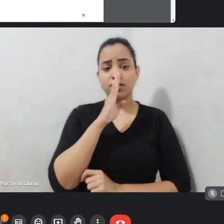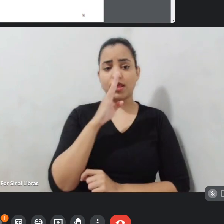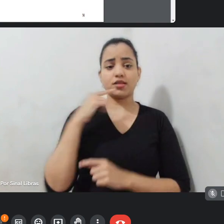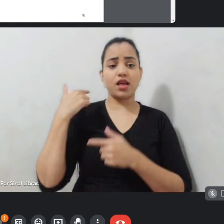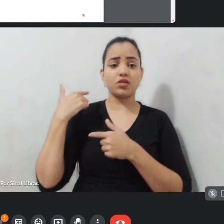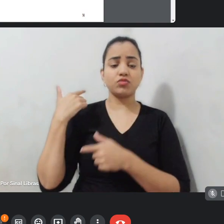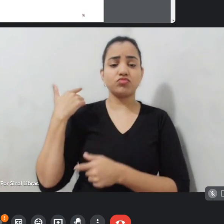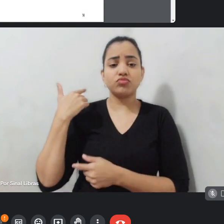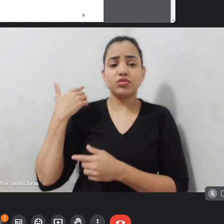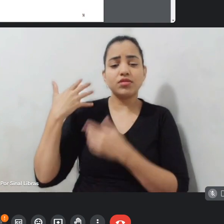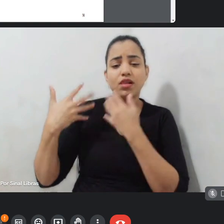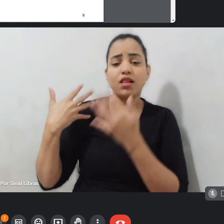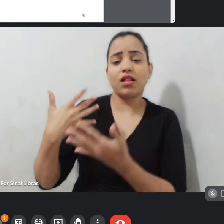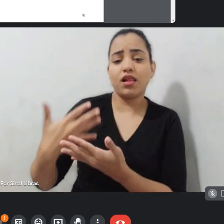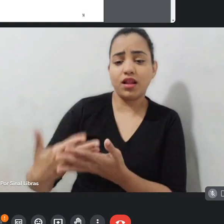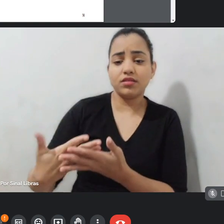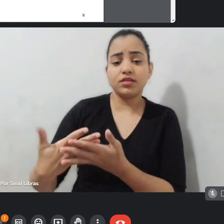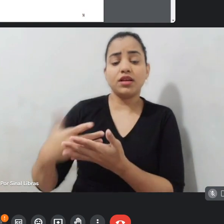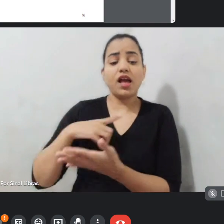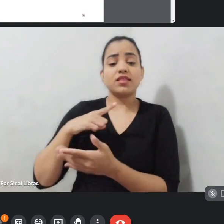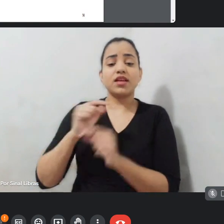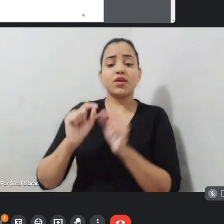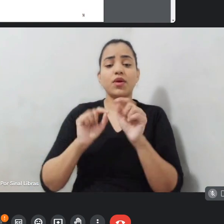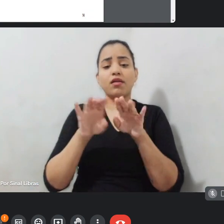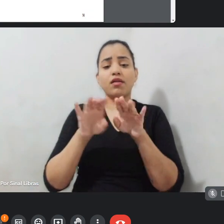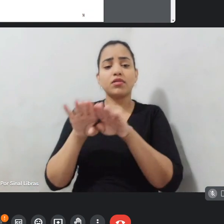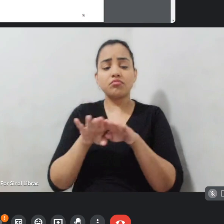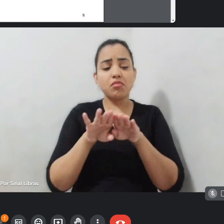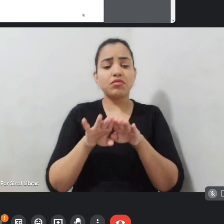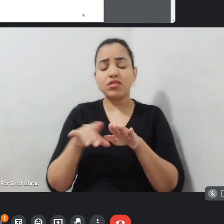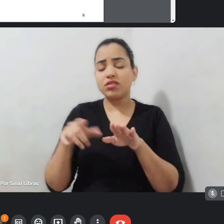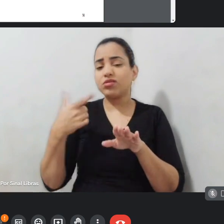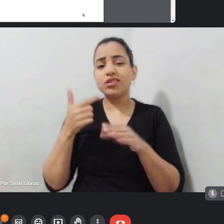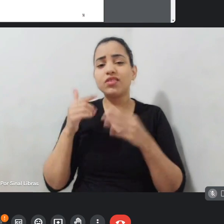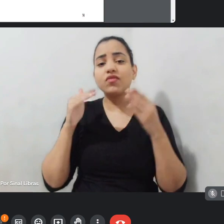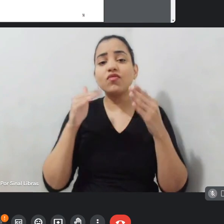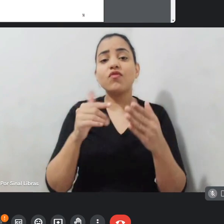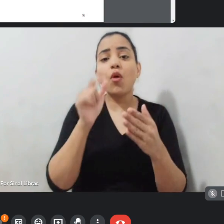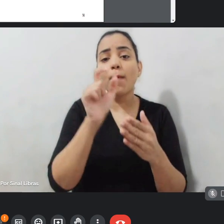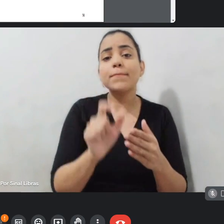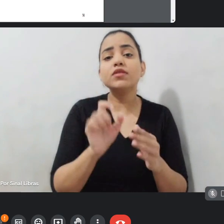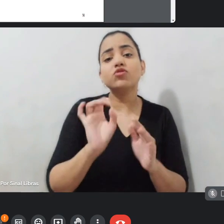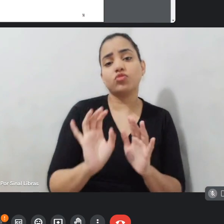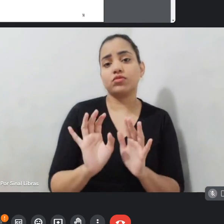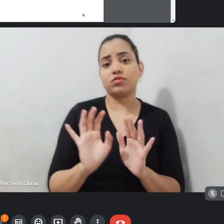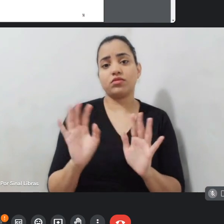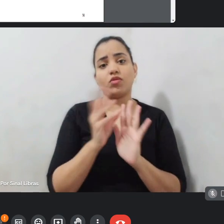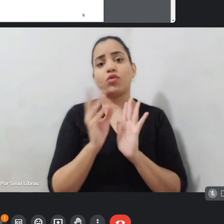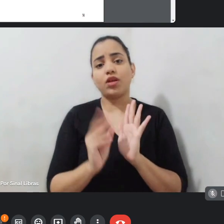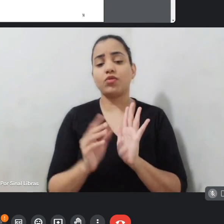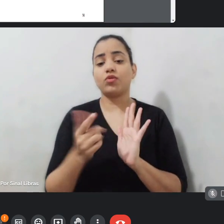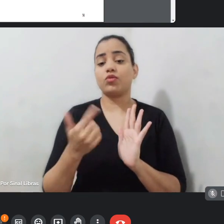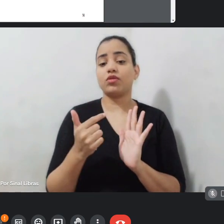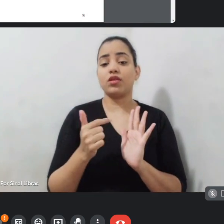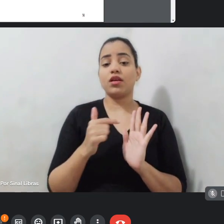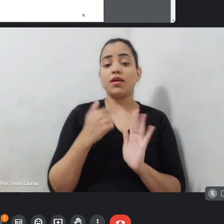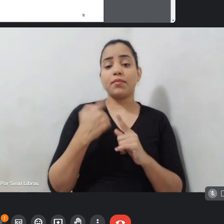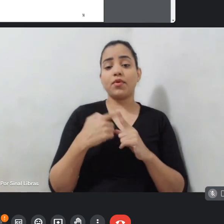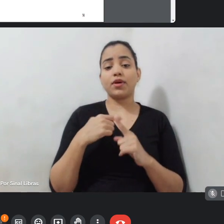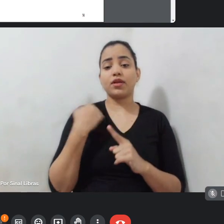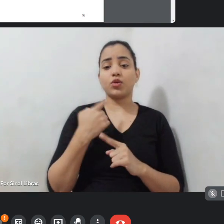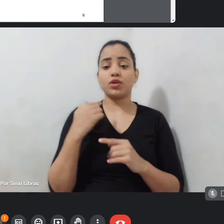maior democratização, descentralização dos conteúdos, porque a gente sabe, gente cresceu assistindo, eu